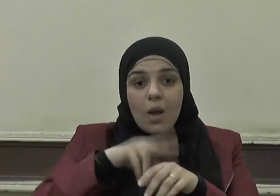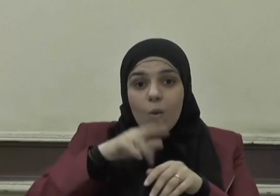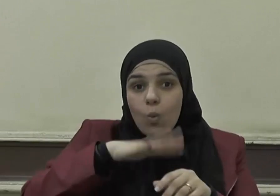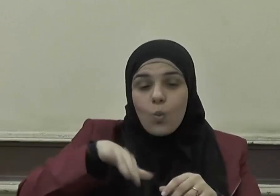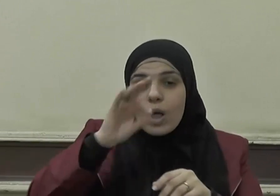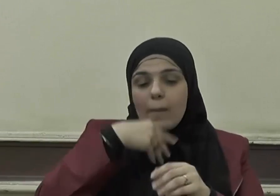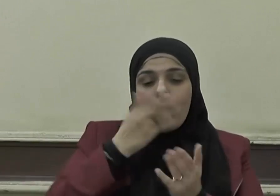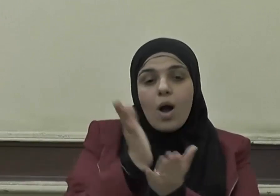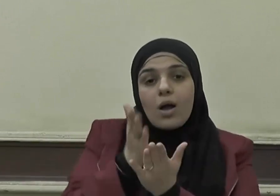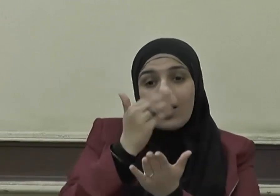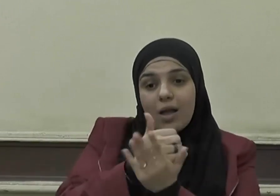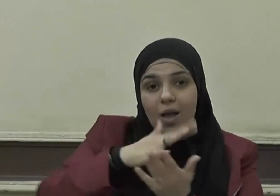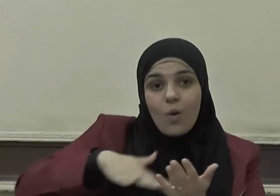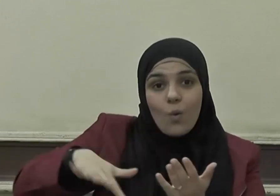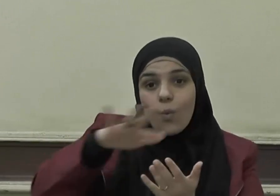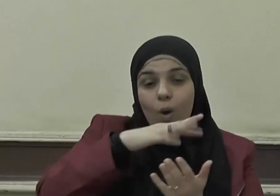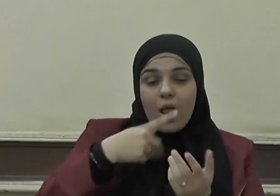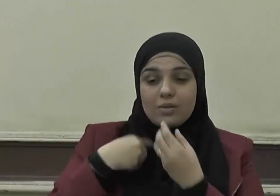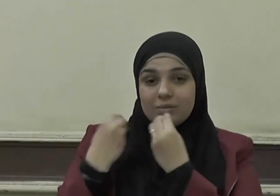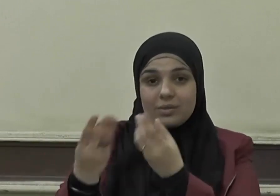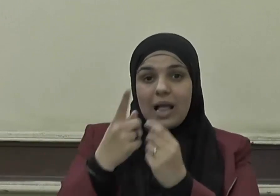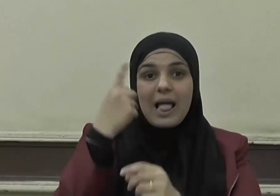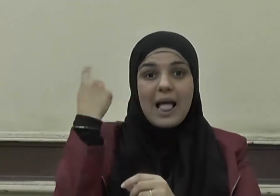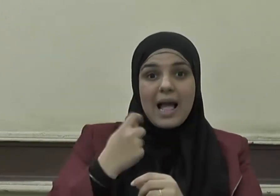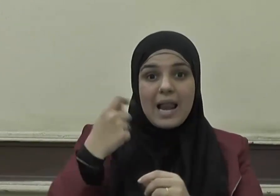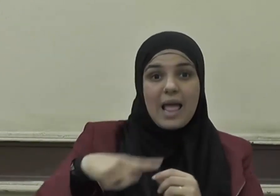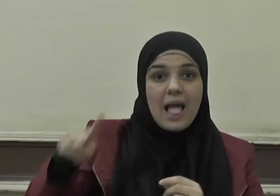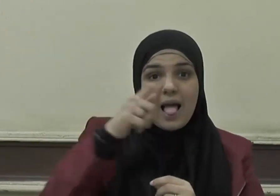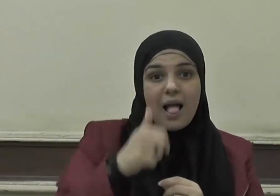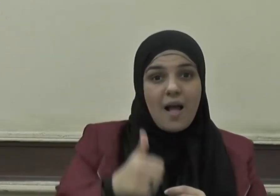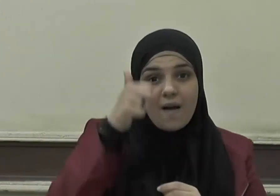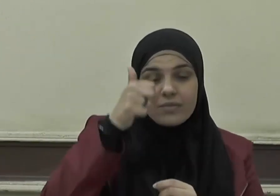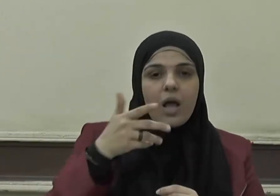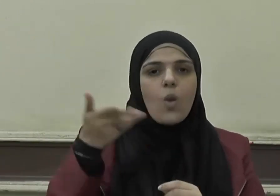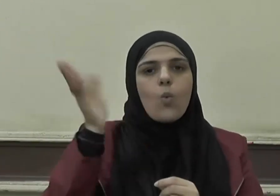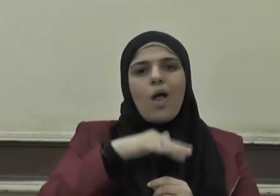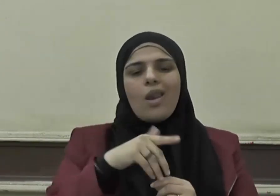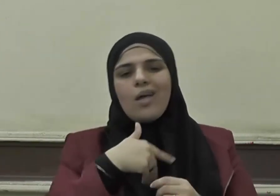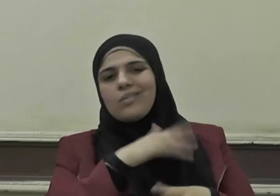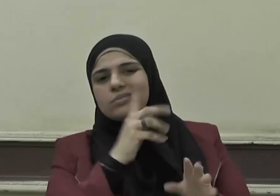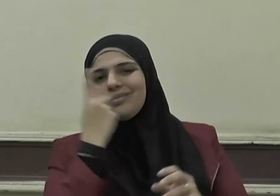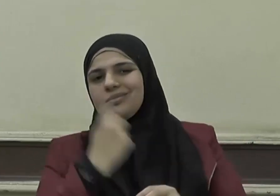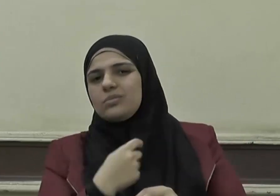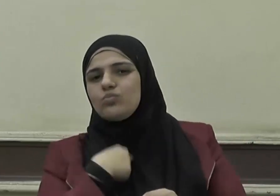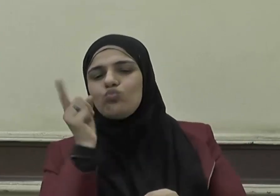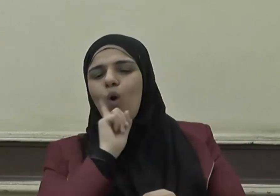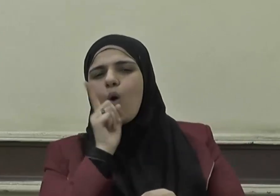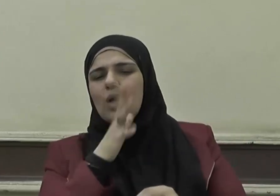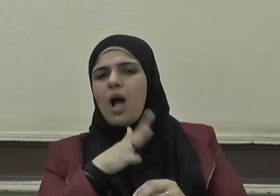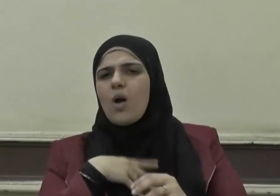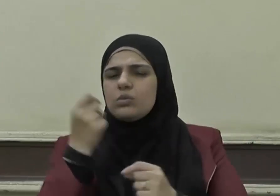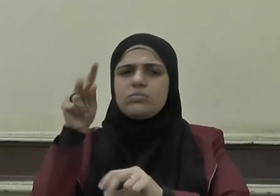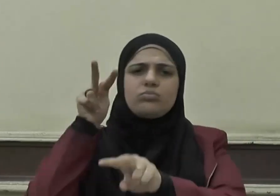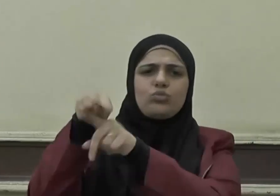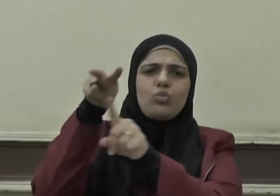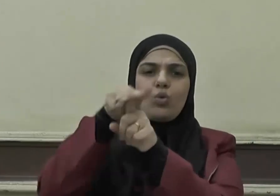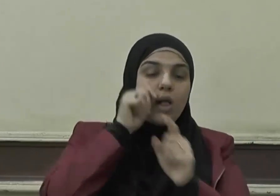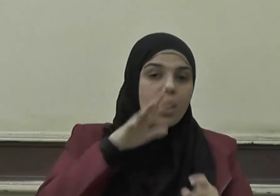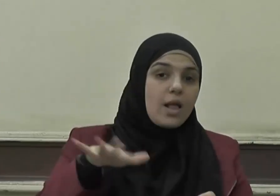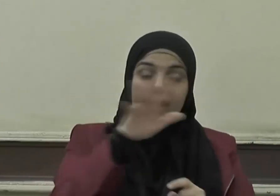ورستك أغنياء خير من أن تدعهم عالة يتكففون الناس كما بيّنت